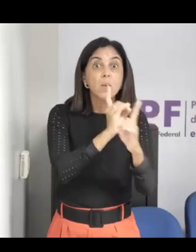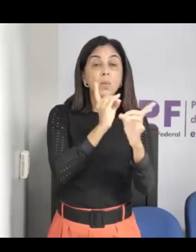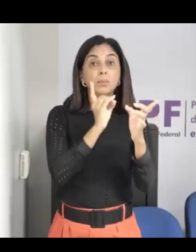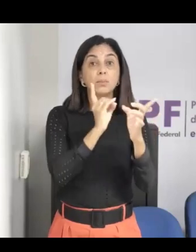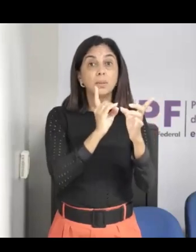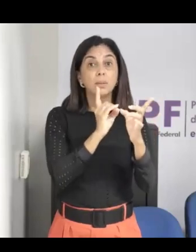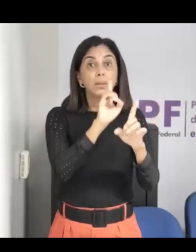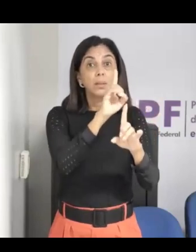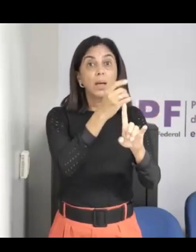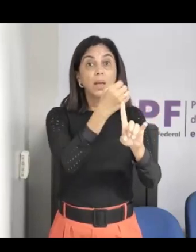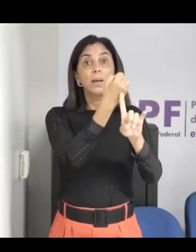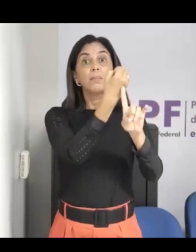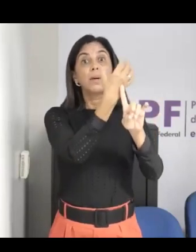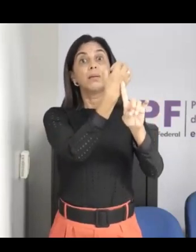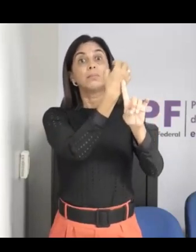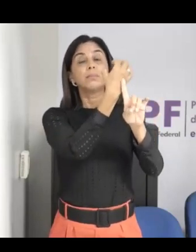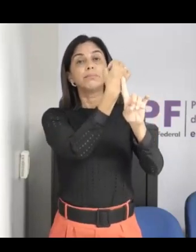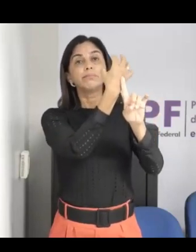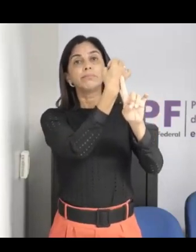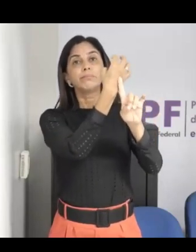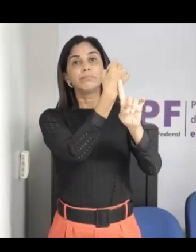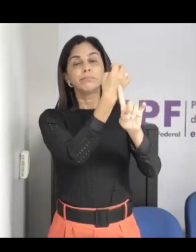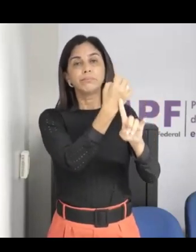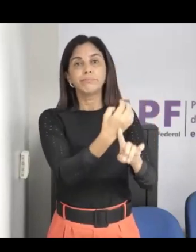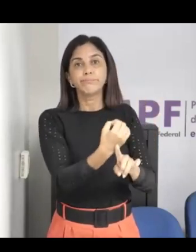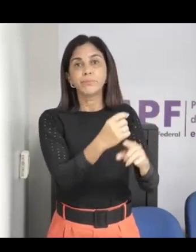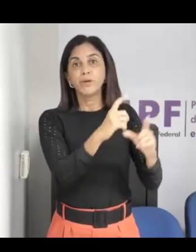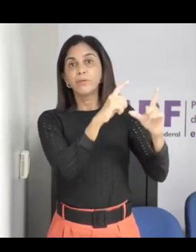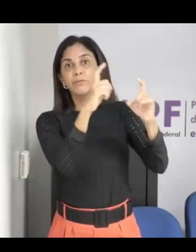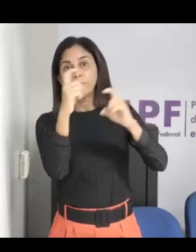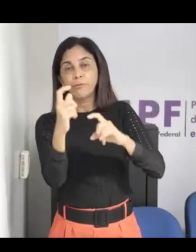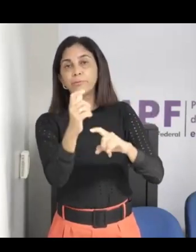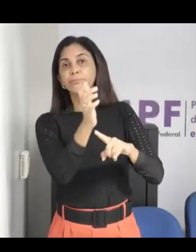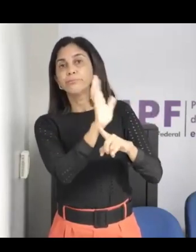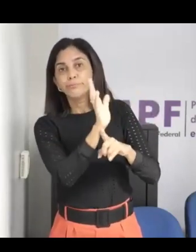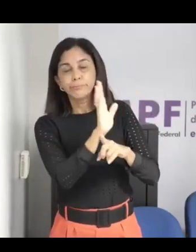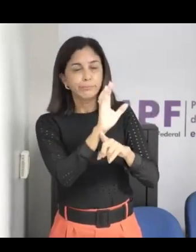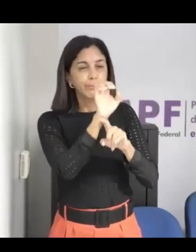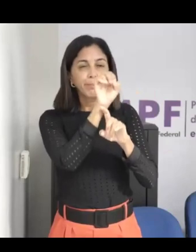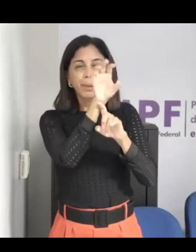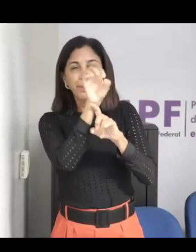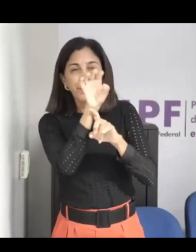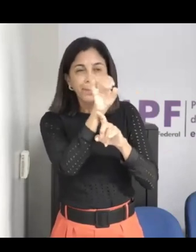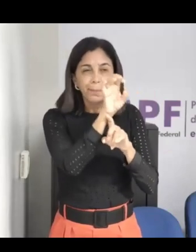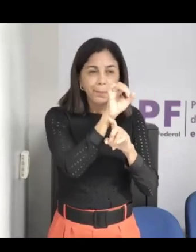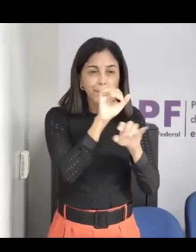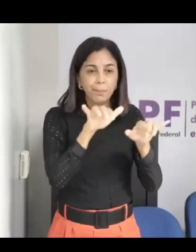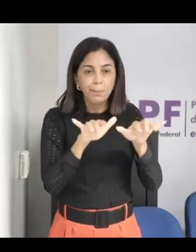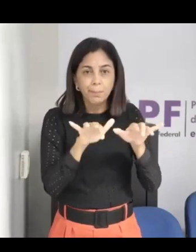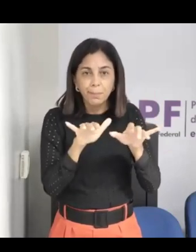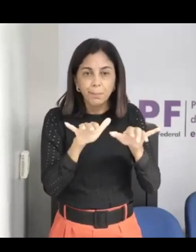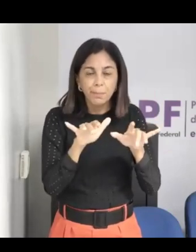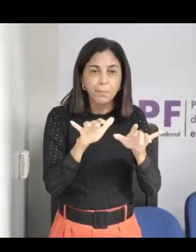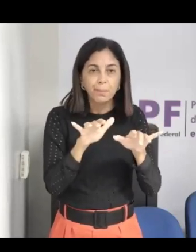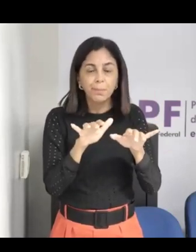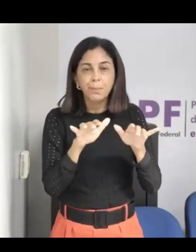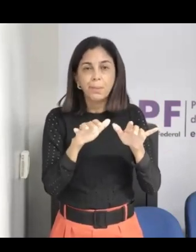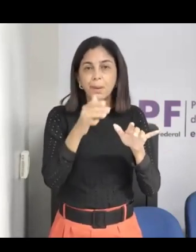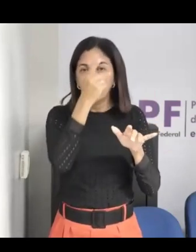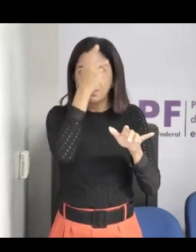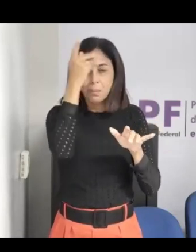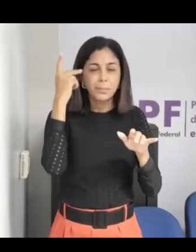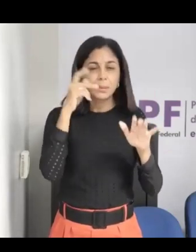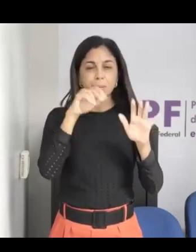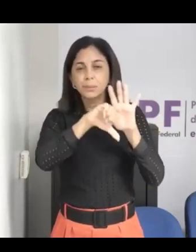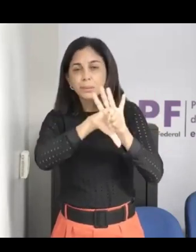filmando a pessoa, a menininho, menininho, ali no quarto dele, então eles podem ficar filmando por horas, qualquer horário do dia, então a criança